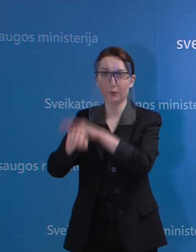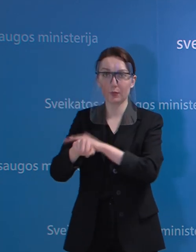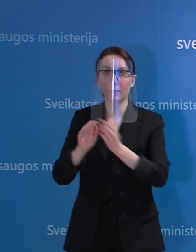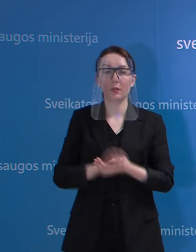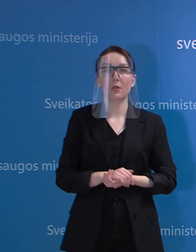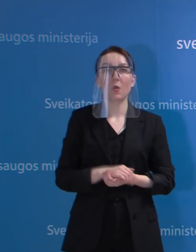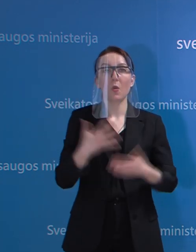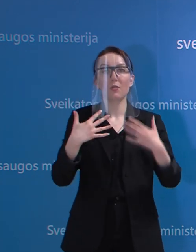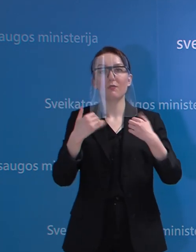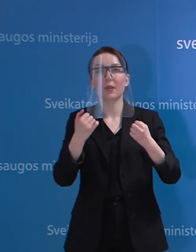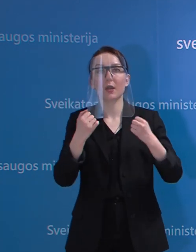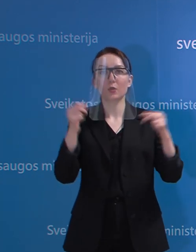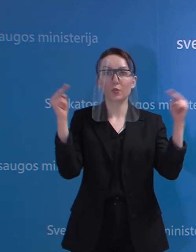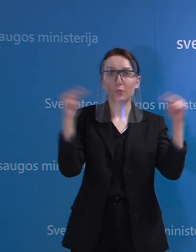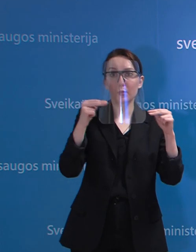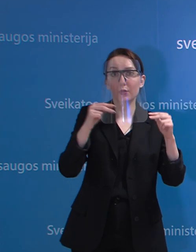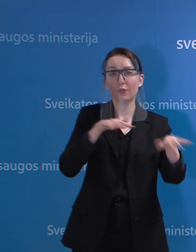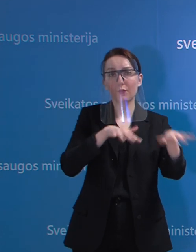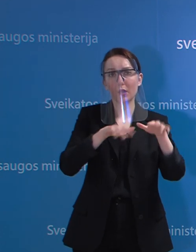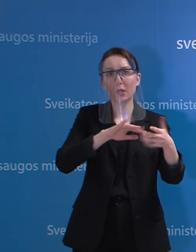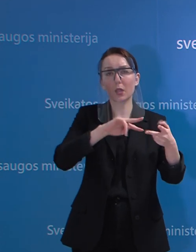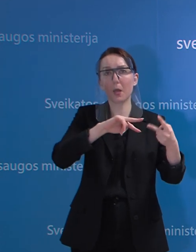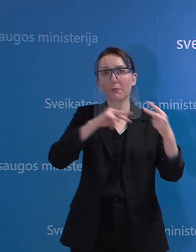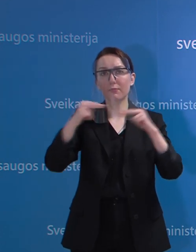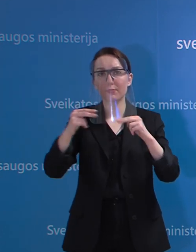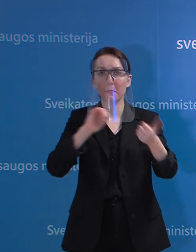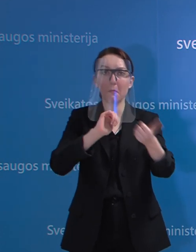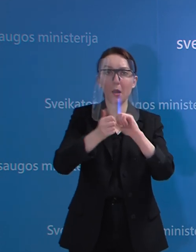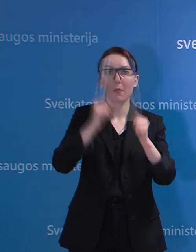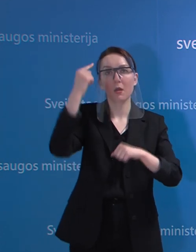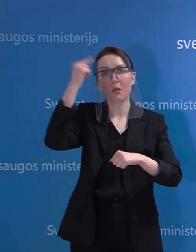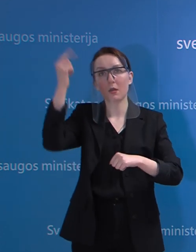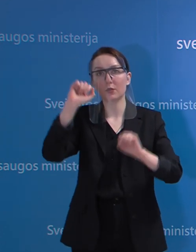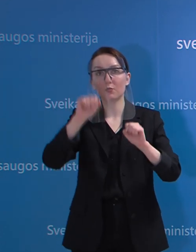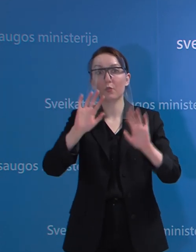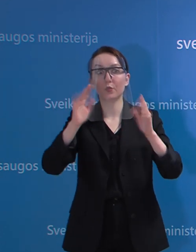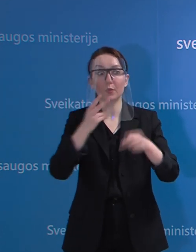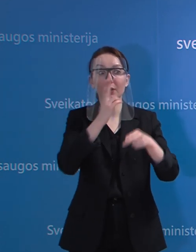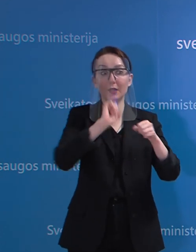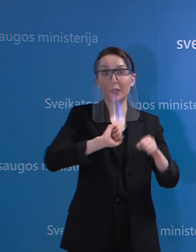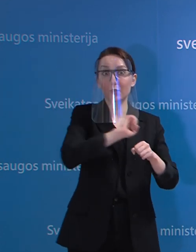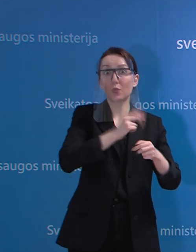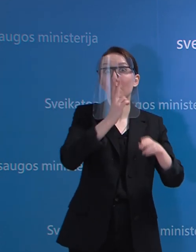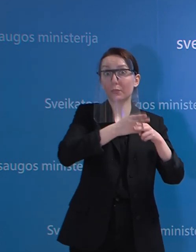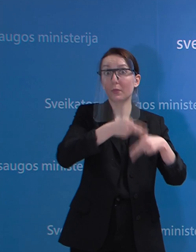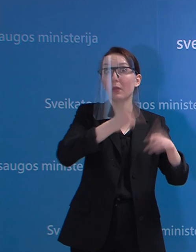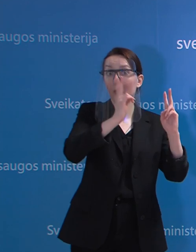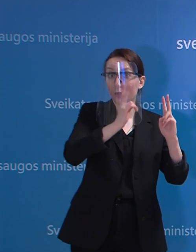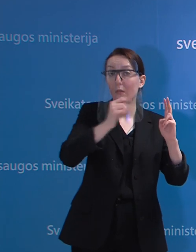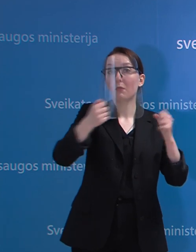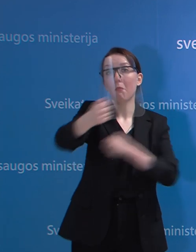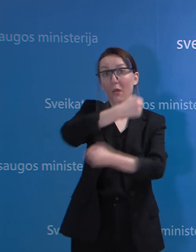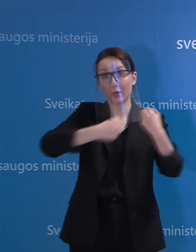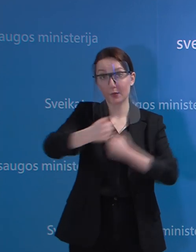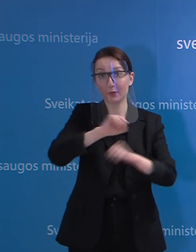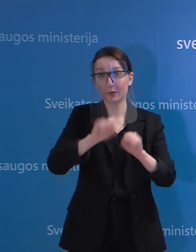priežos įstaigų veiklą, organizuodami pamainas, kad būtų kam pakeisti gyditojus. Tai visos šitos priemonės jos